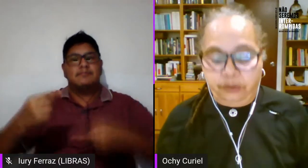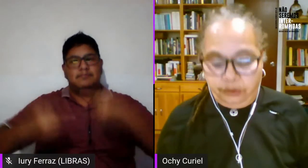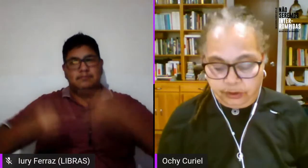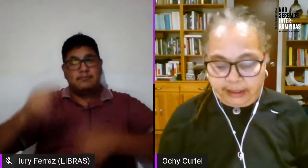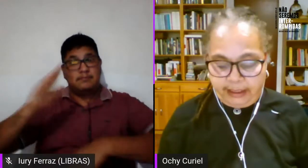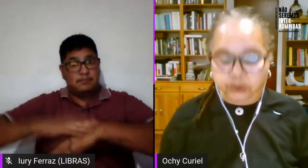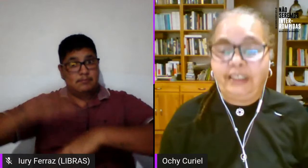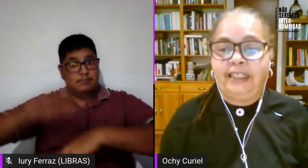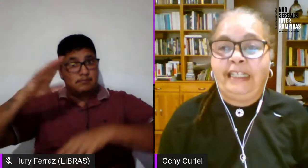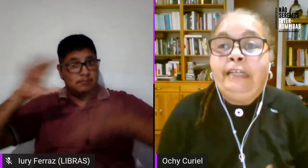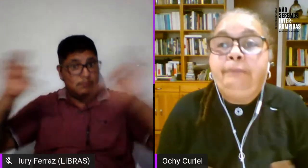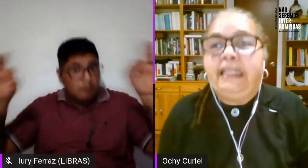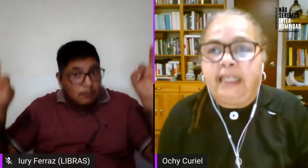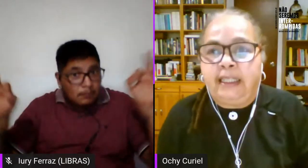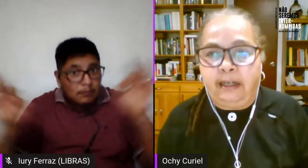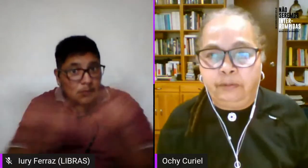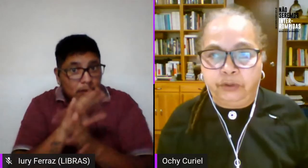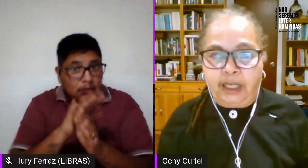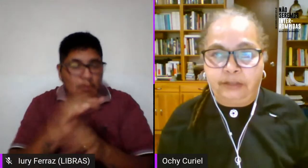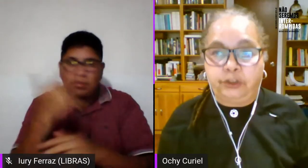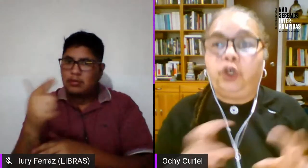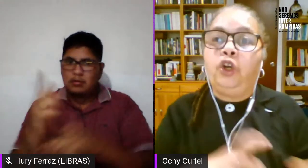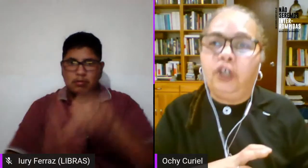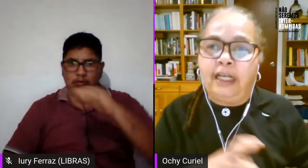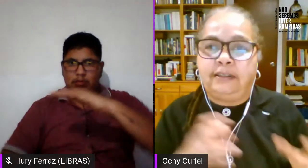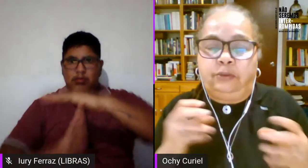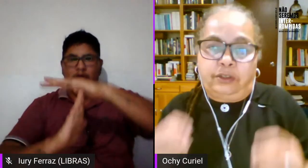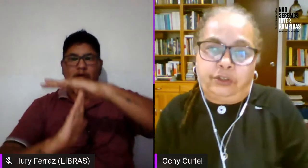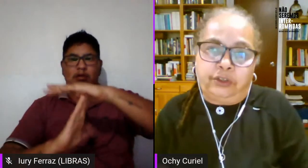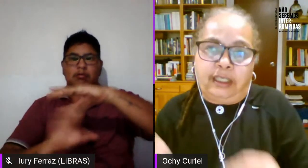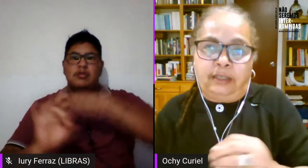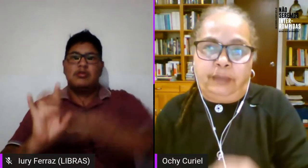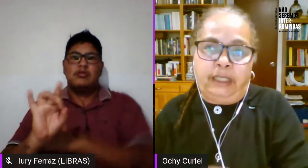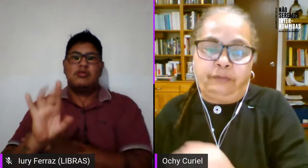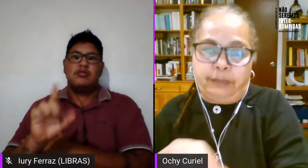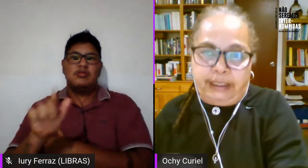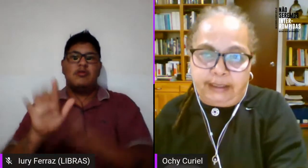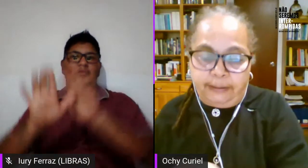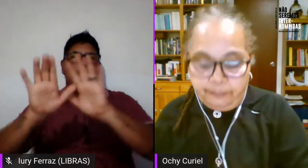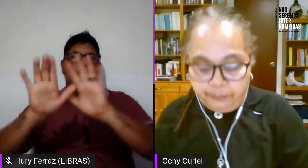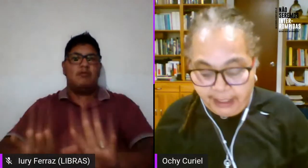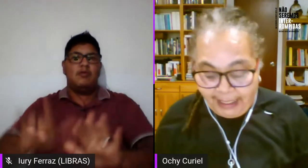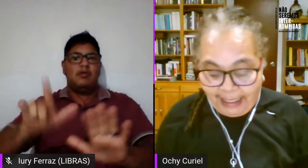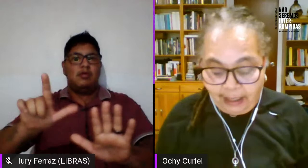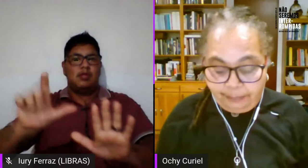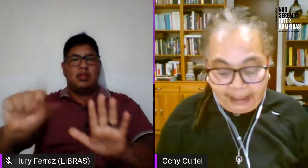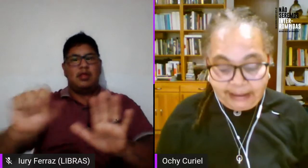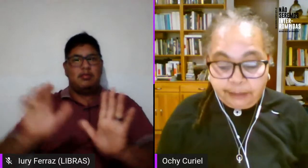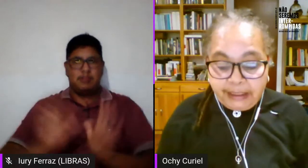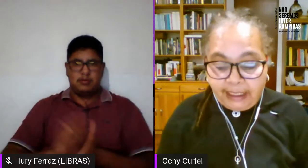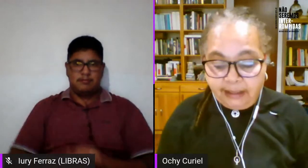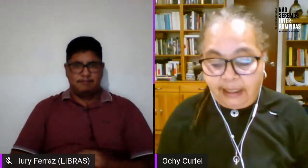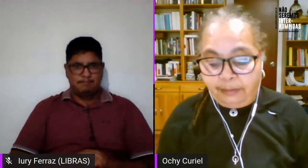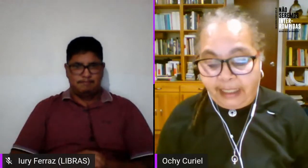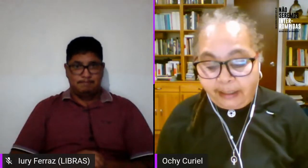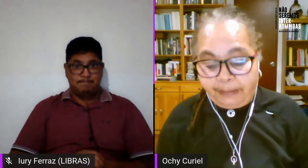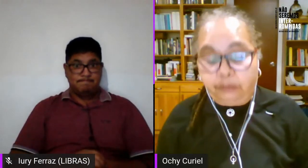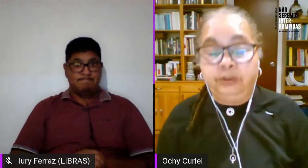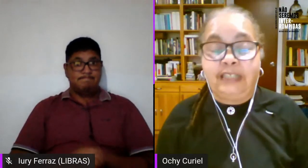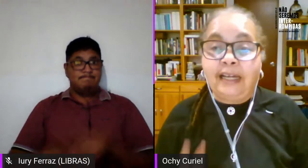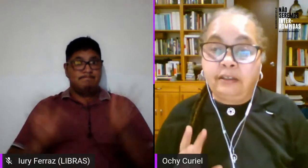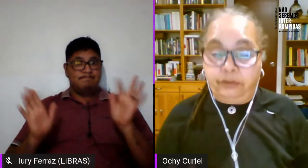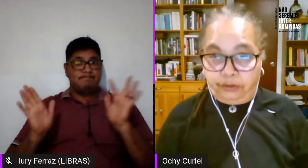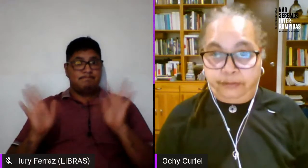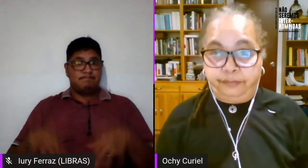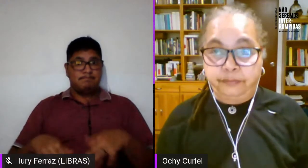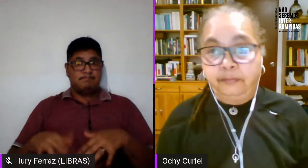que no que no se limita digamos a sólo la situación de la lesbiana feminista para terminar habría que